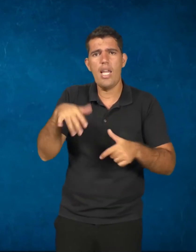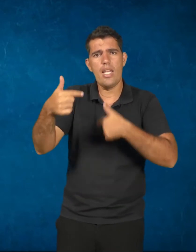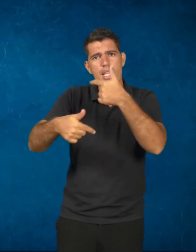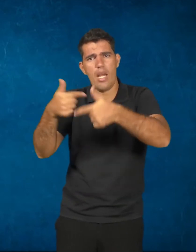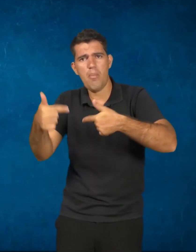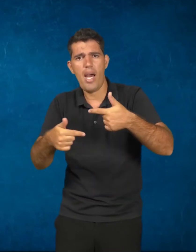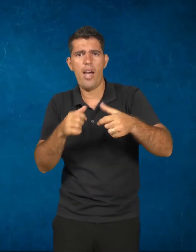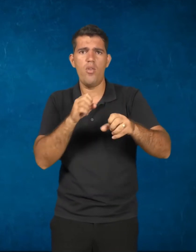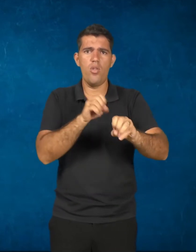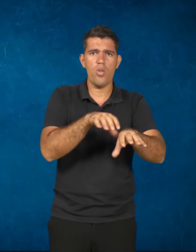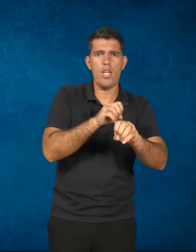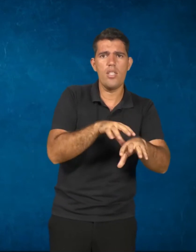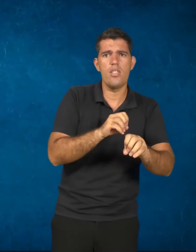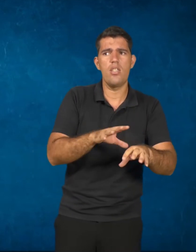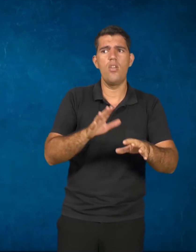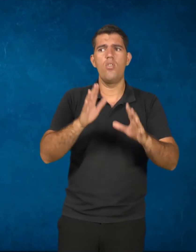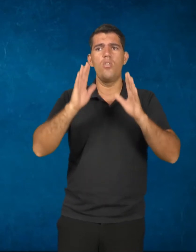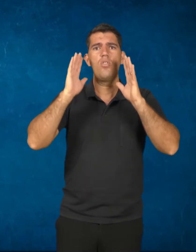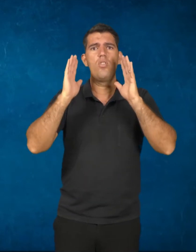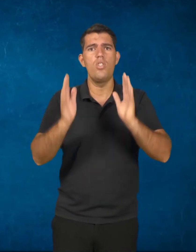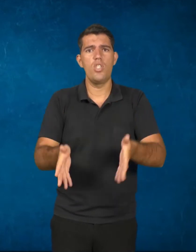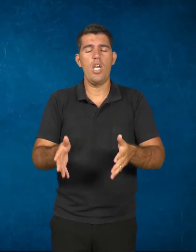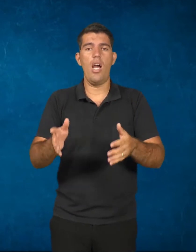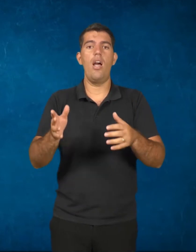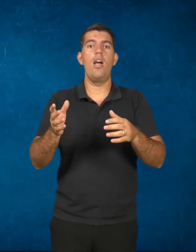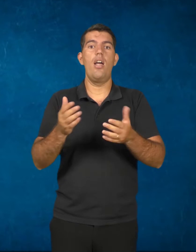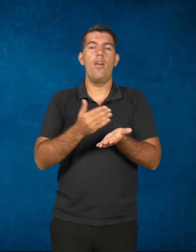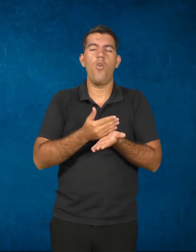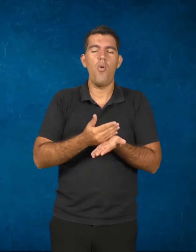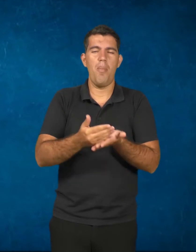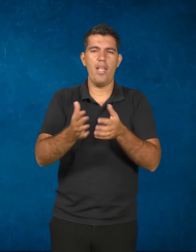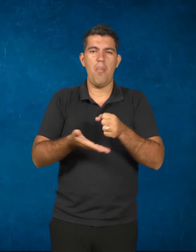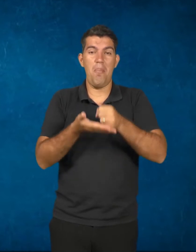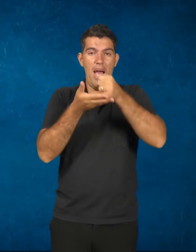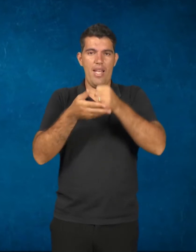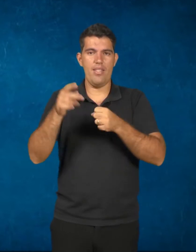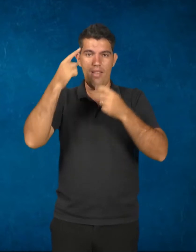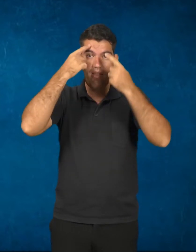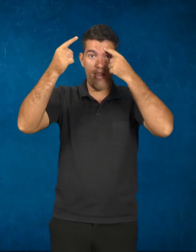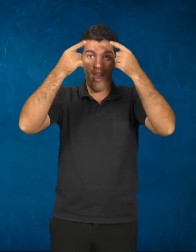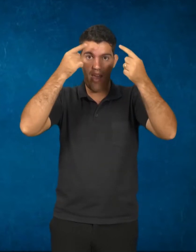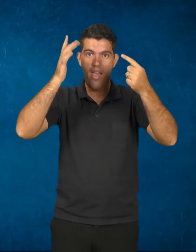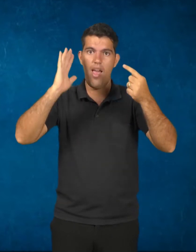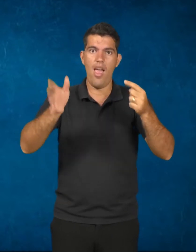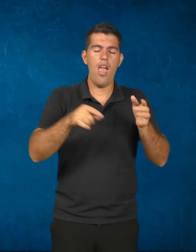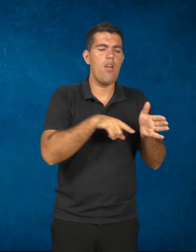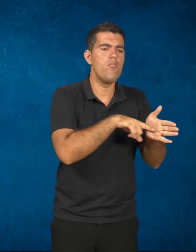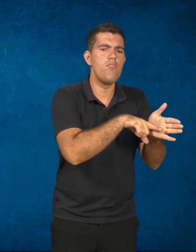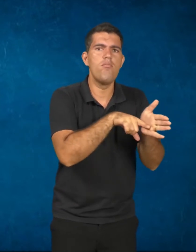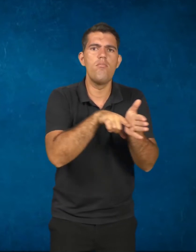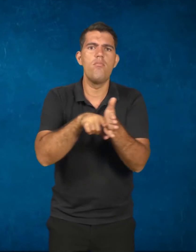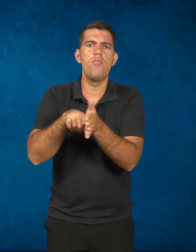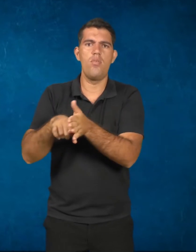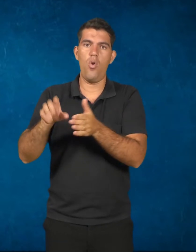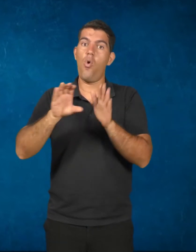e educação fundamentam suas ideias em fontes básicas, teóricas, conceituais.